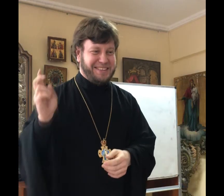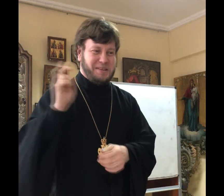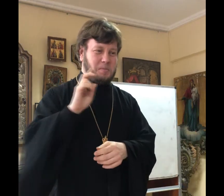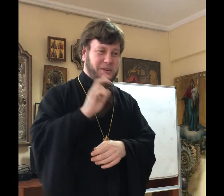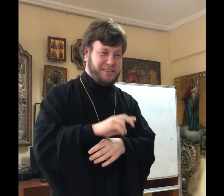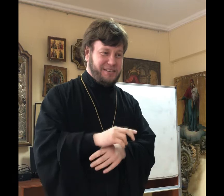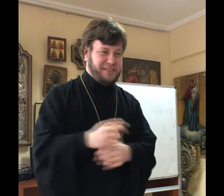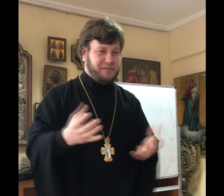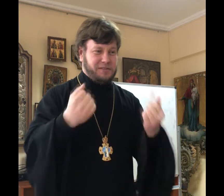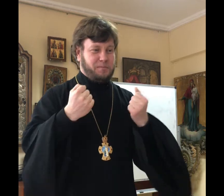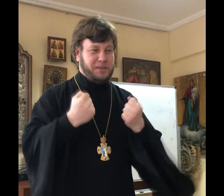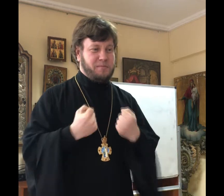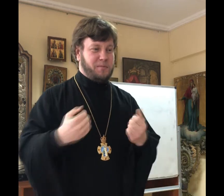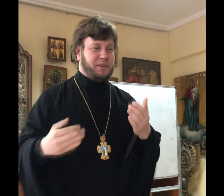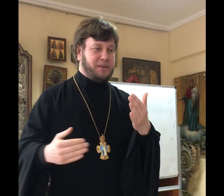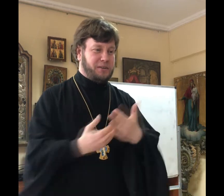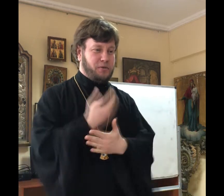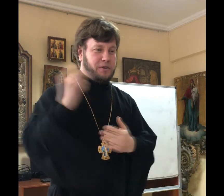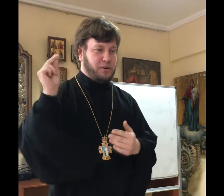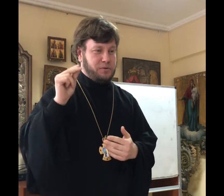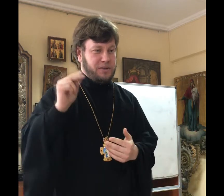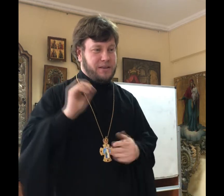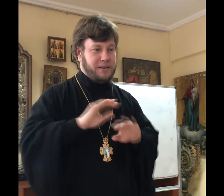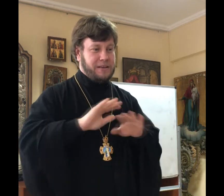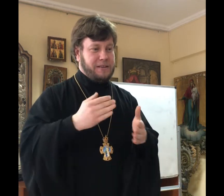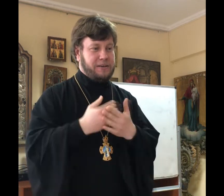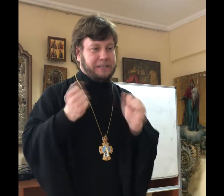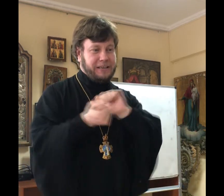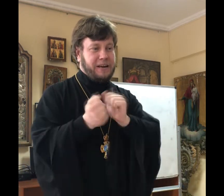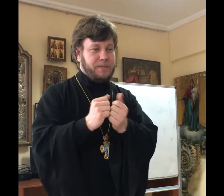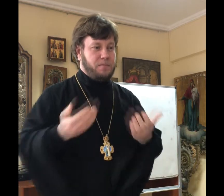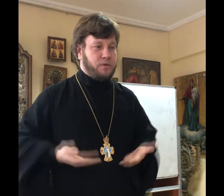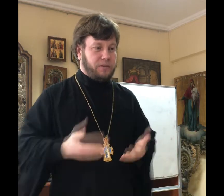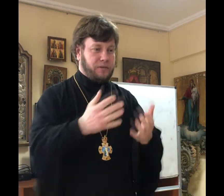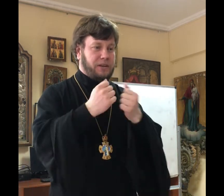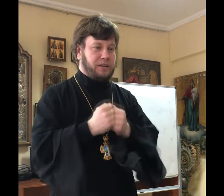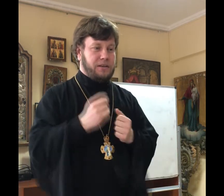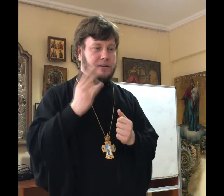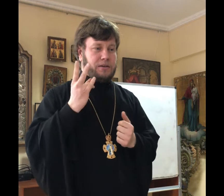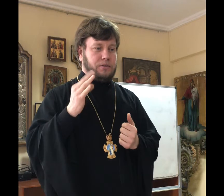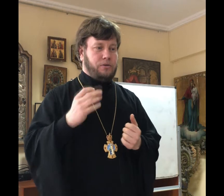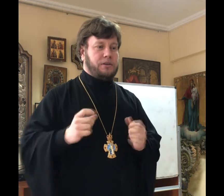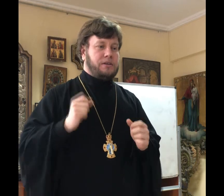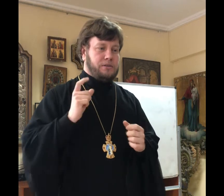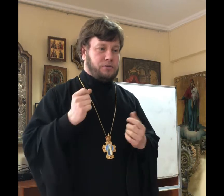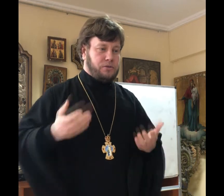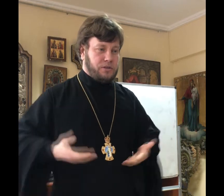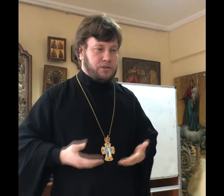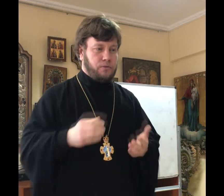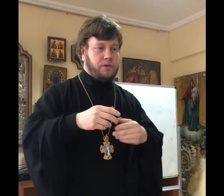Придите, примем новое учение, не от камня мертвого взятое, но от источника живого